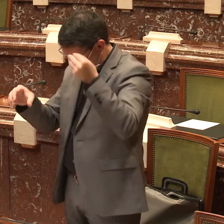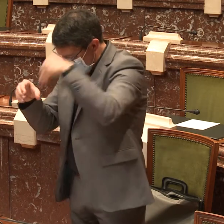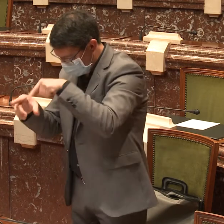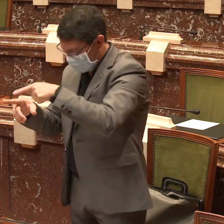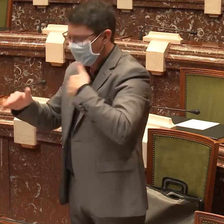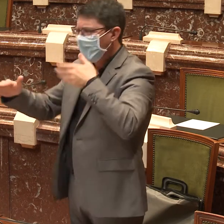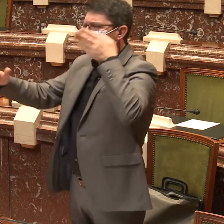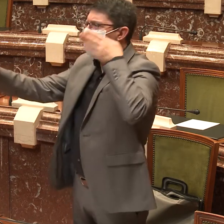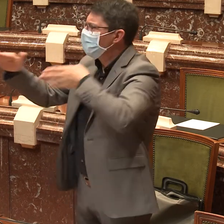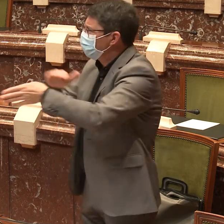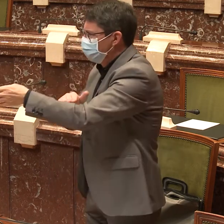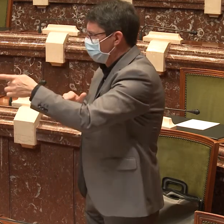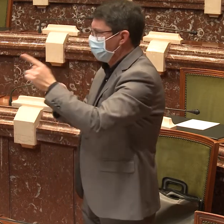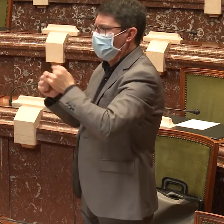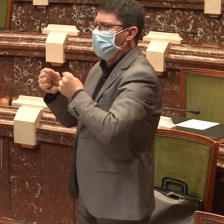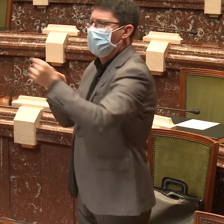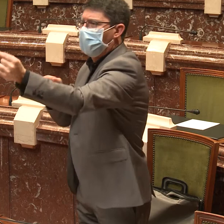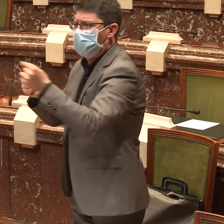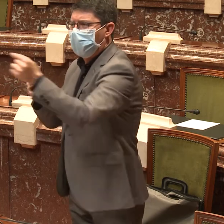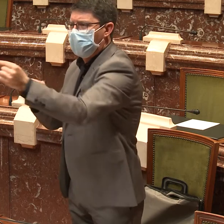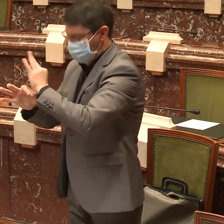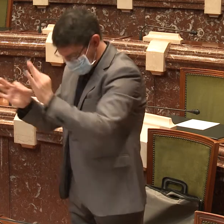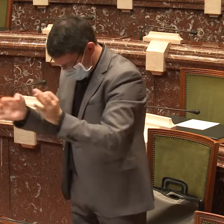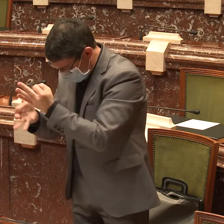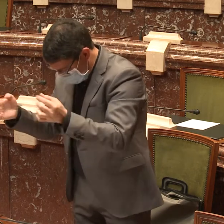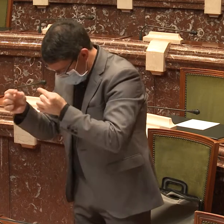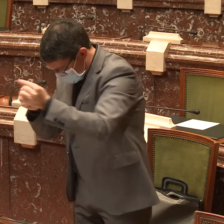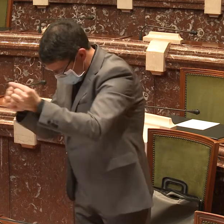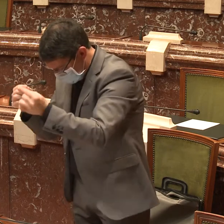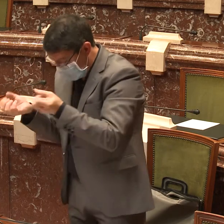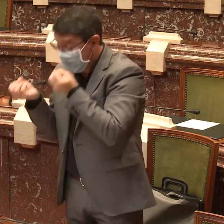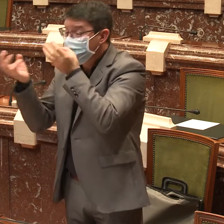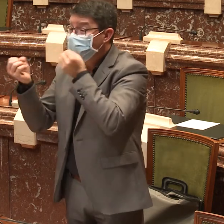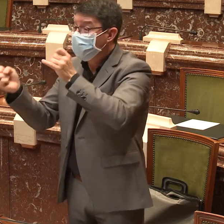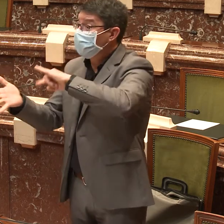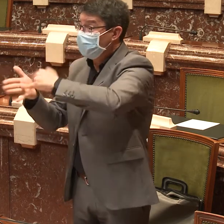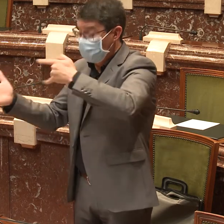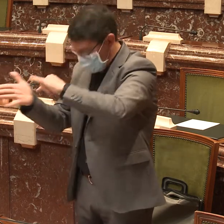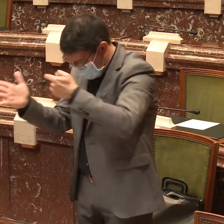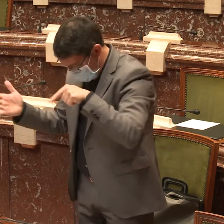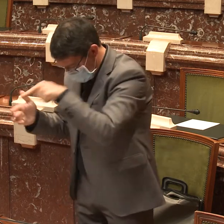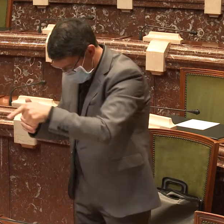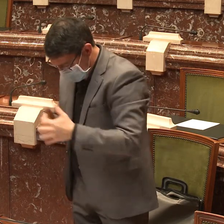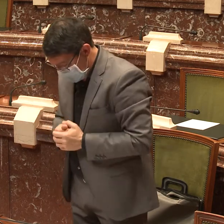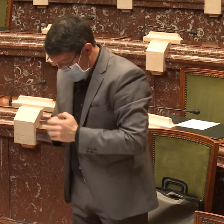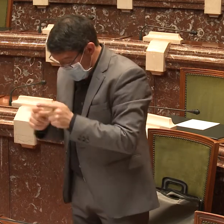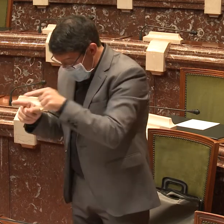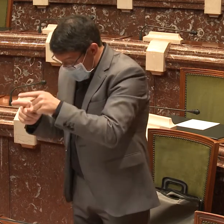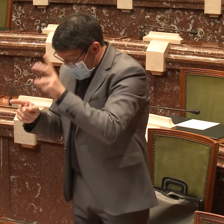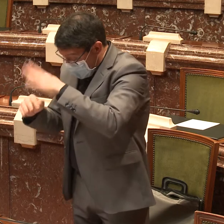Es por ello que insisto una vez más y ahora más que nunca que necesitamos que se incluyan en todos los organismos públicos el servicio de